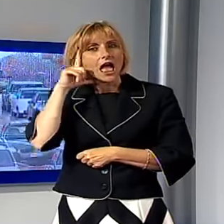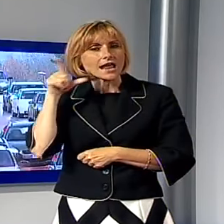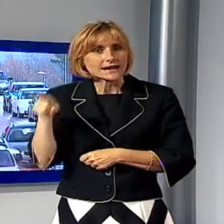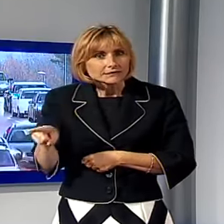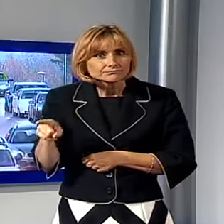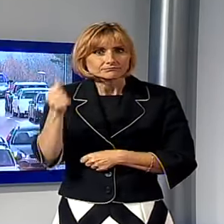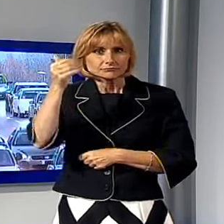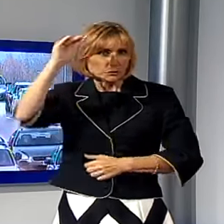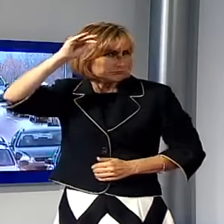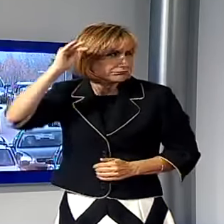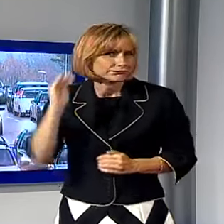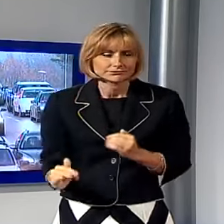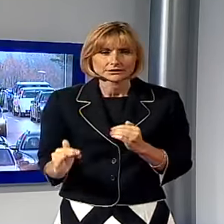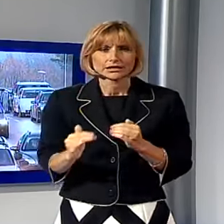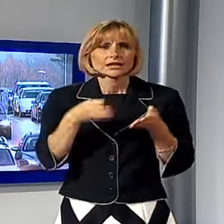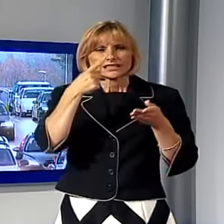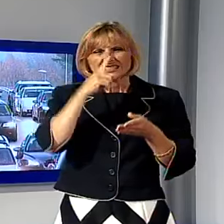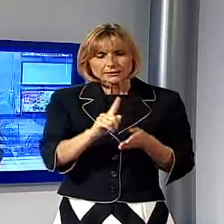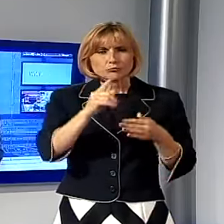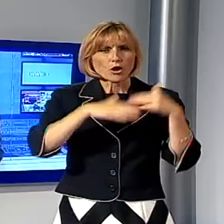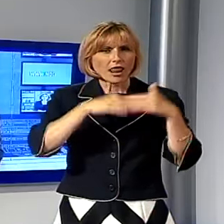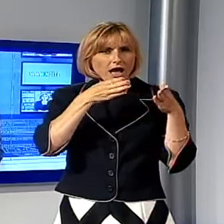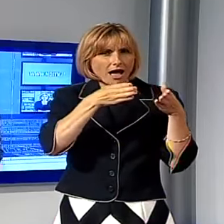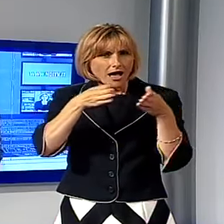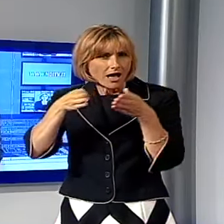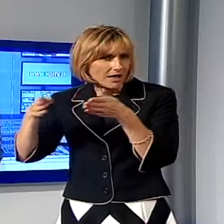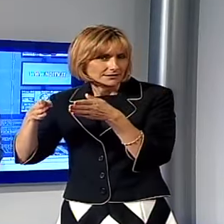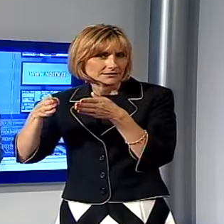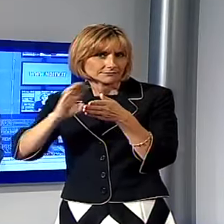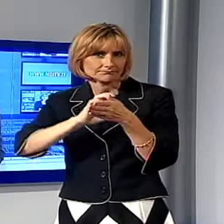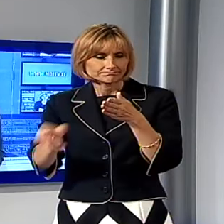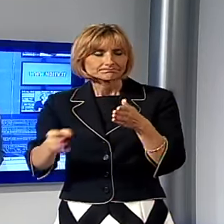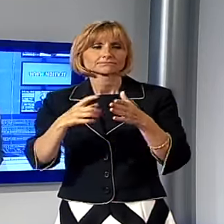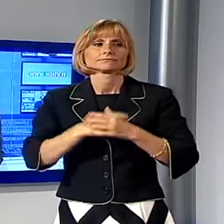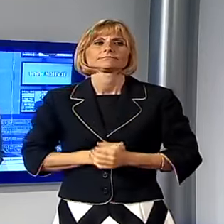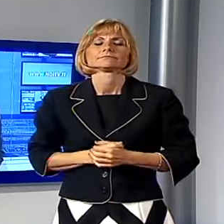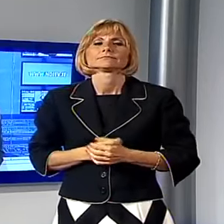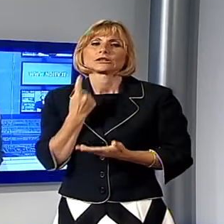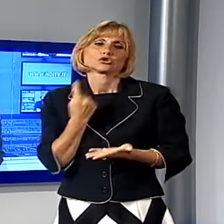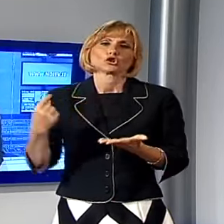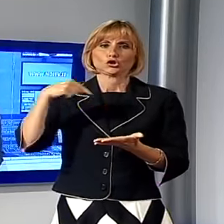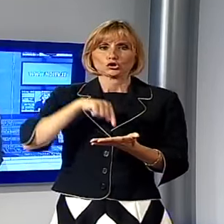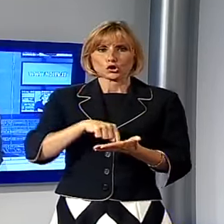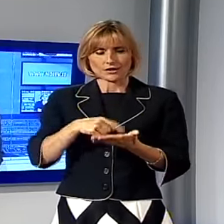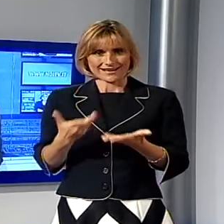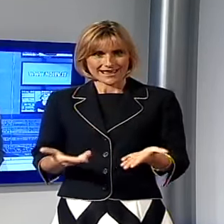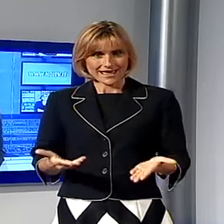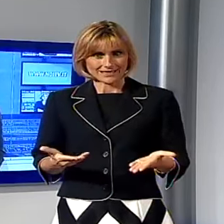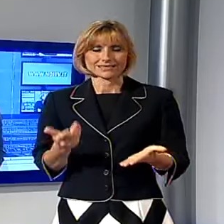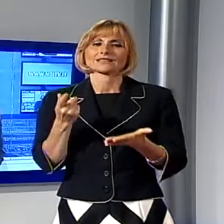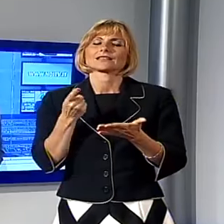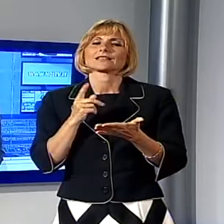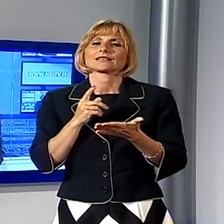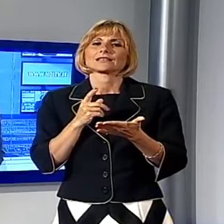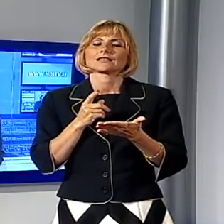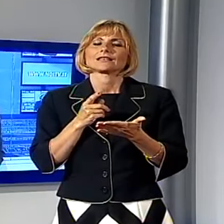praticati in Toscana in tutte le classi di merito eccoci tornati in studio risolti invece i nostri problemi di